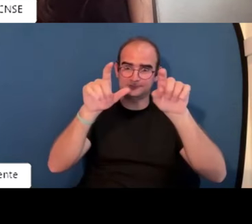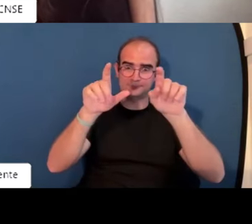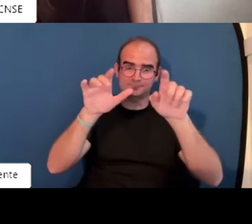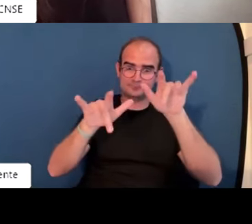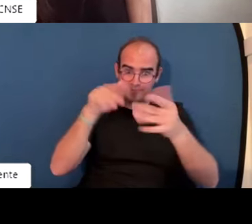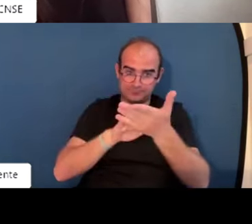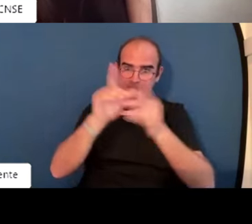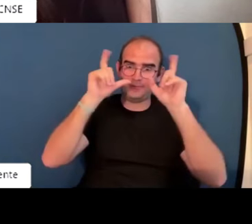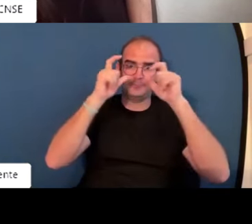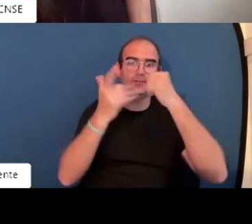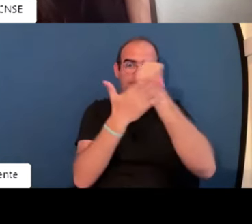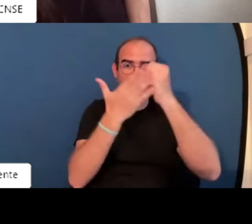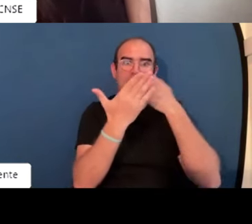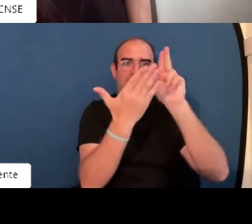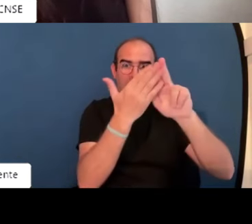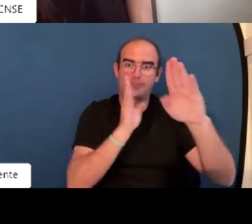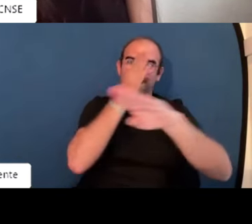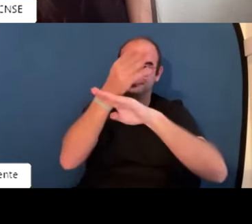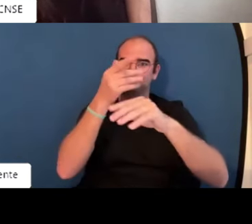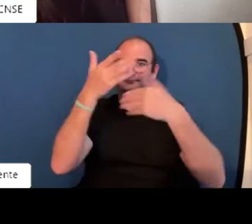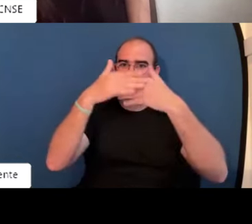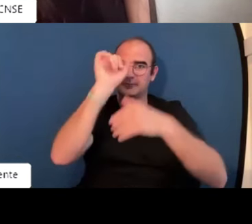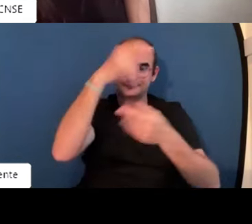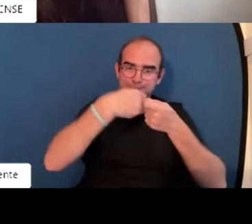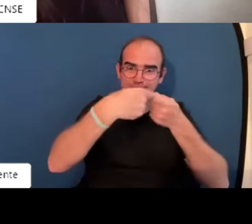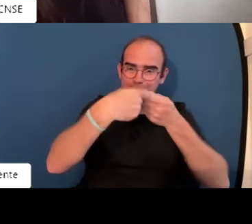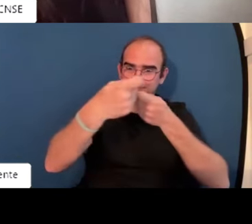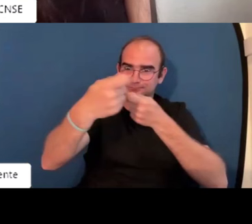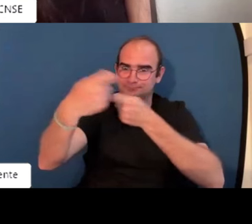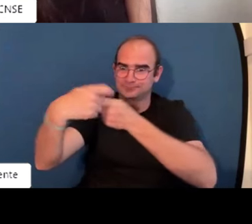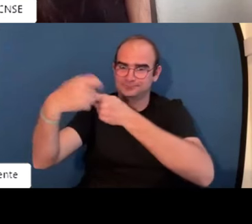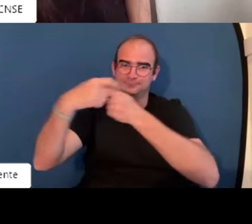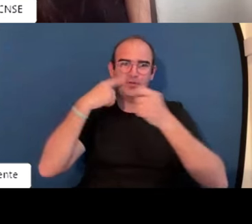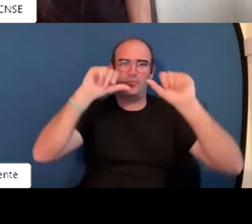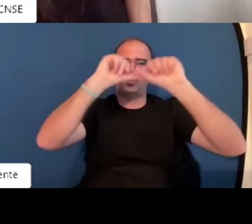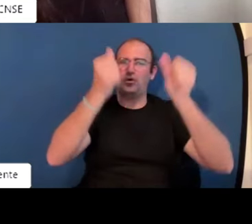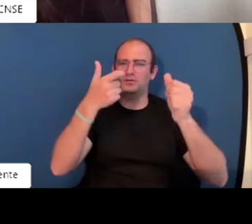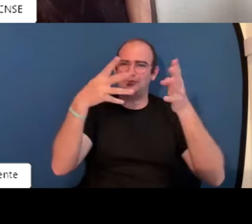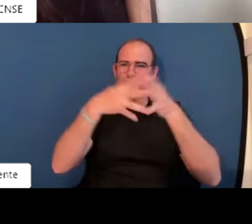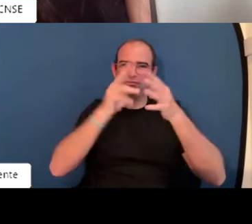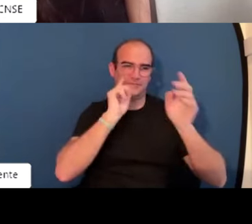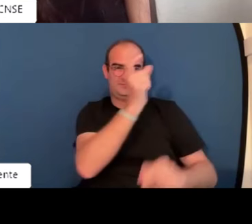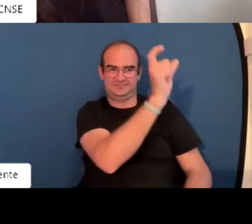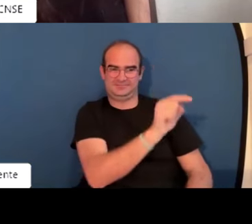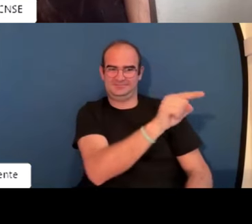a redactar los currículums no teníamos ni siquiera habilidad para escribir con el teclado se